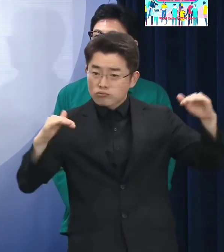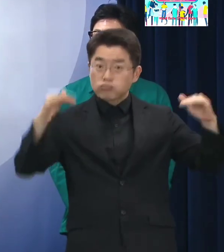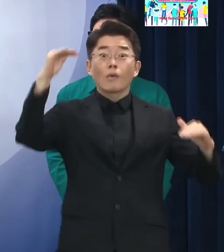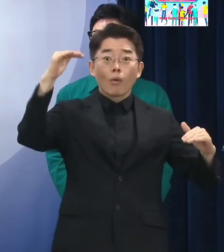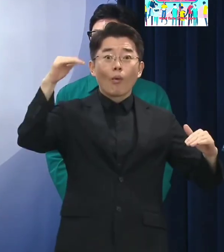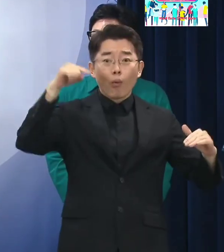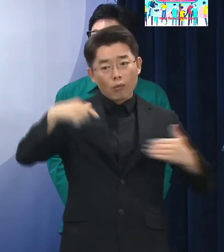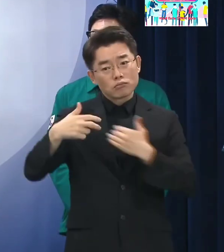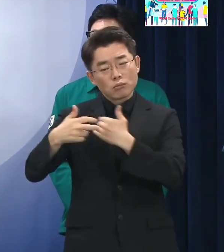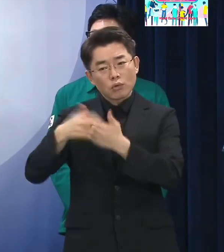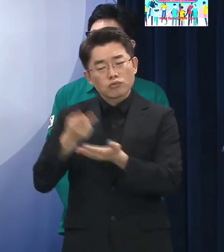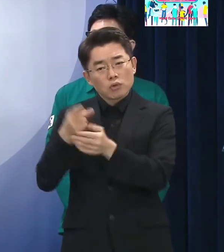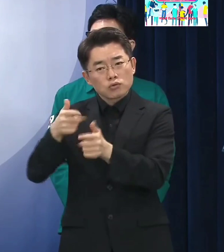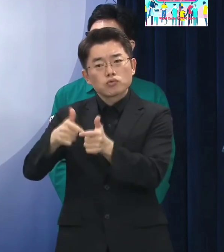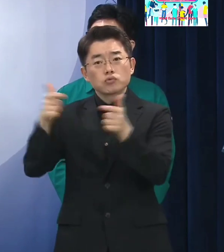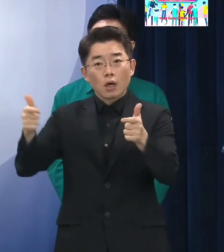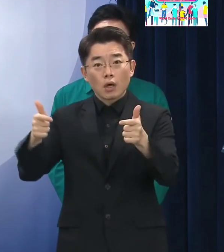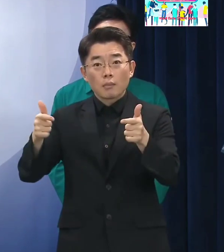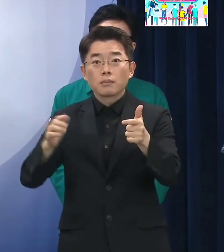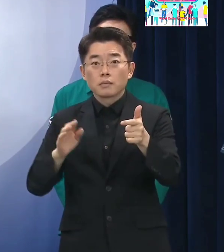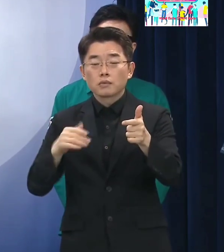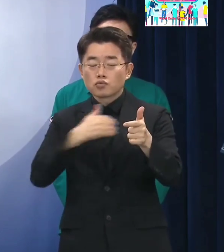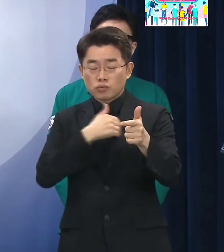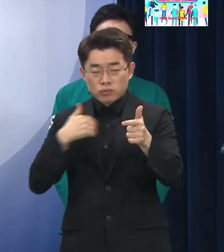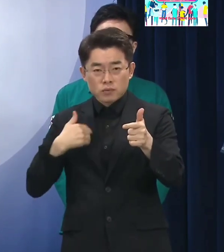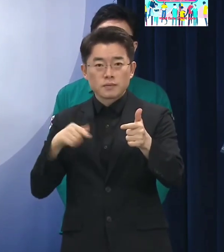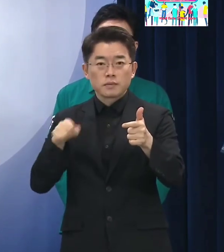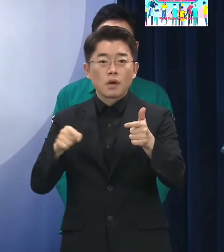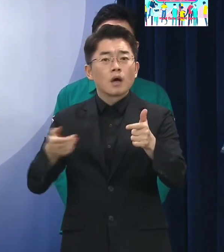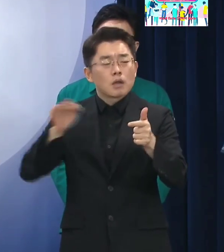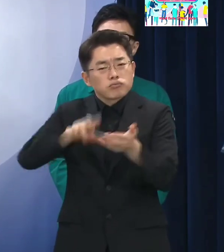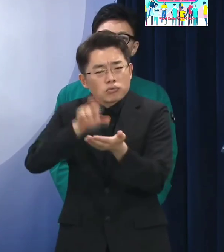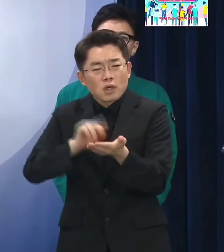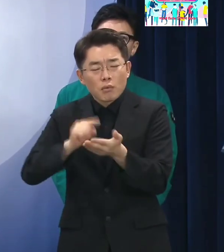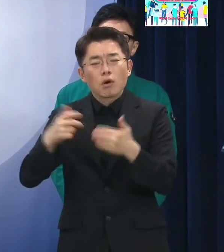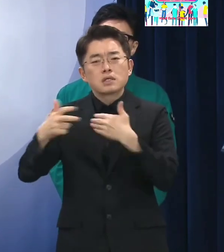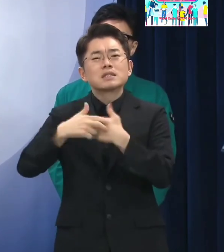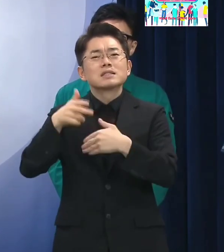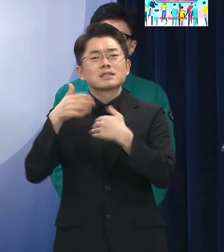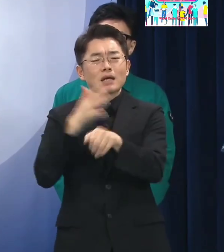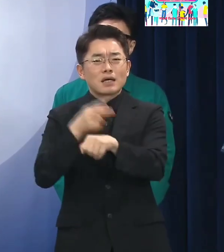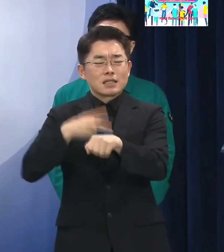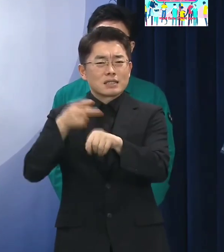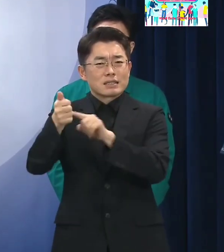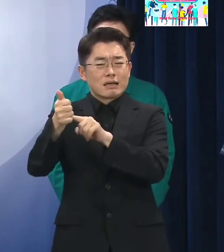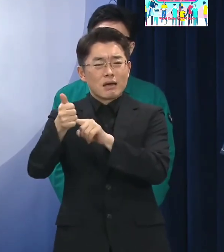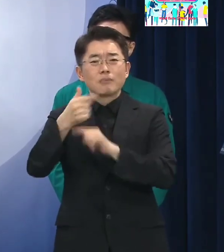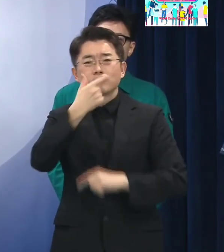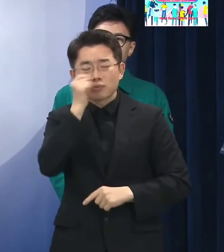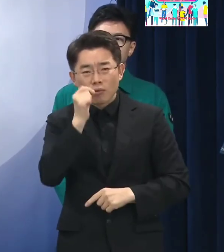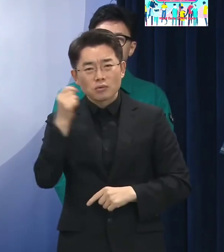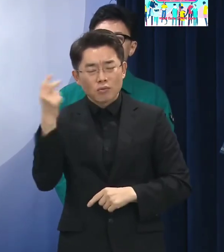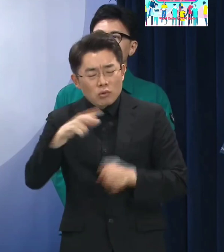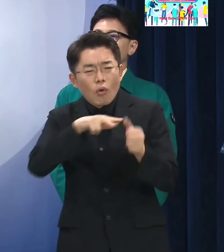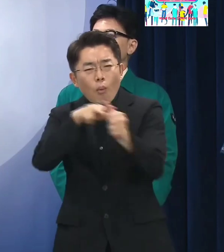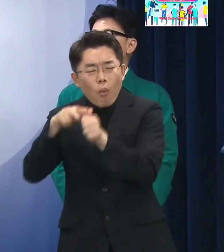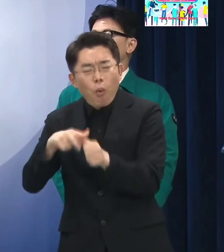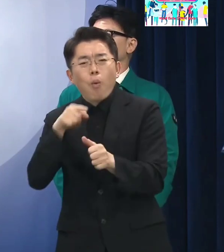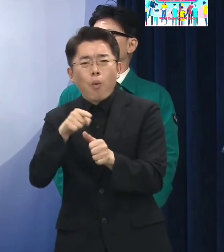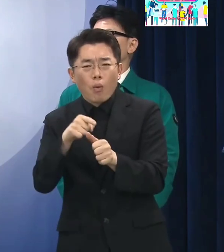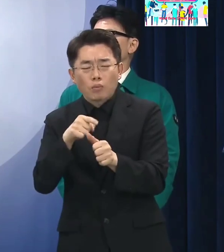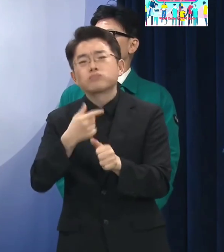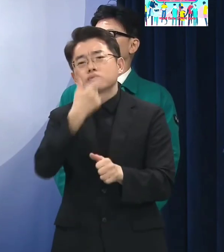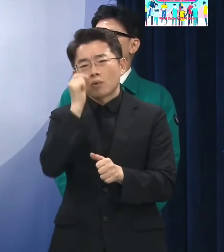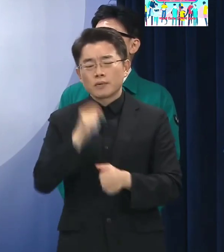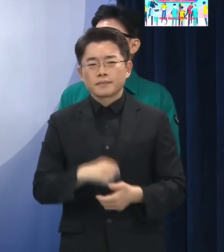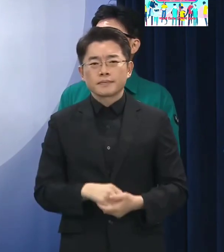의료 인력의 부족 그다음에 응급 병상의 부족 그리고 정보 연계가 좀 부족한 실정입니다